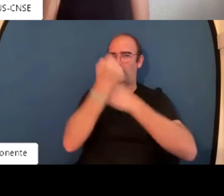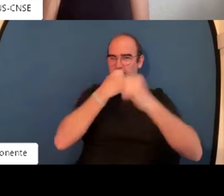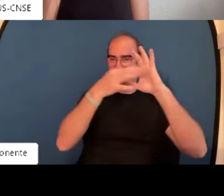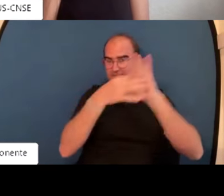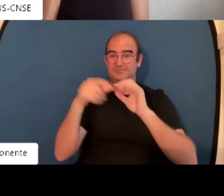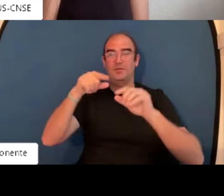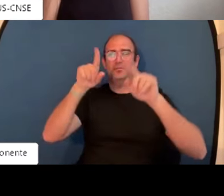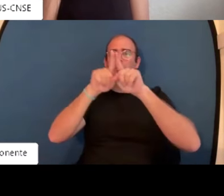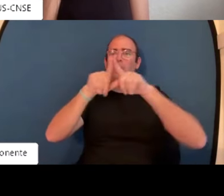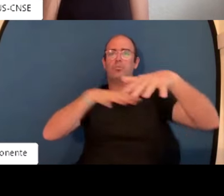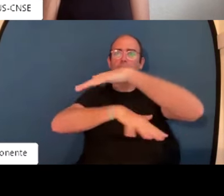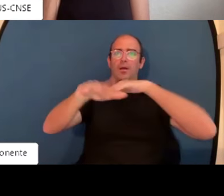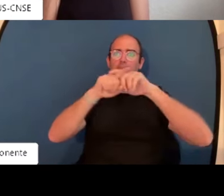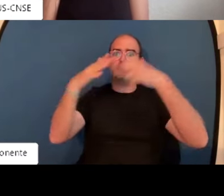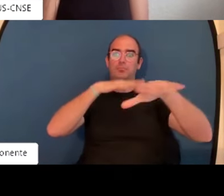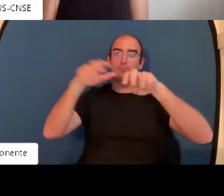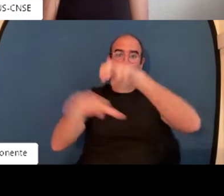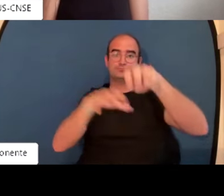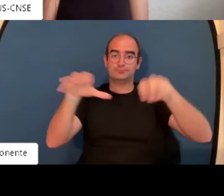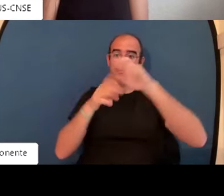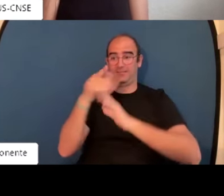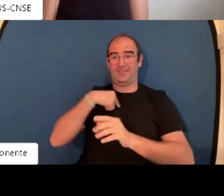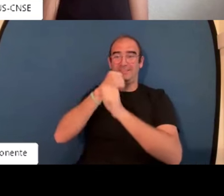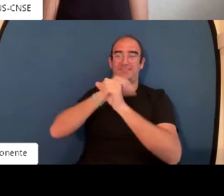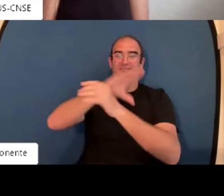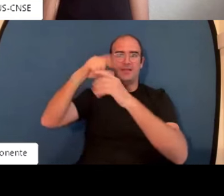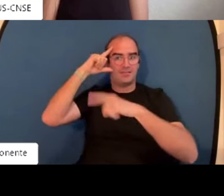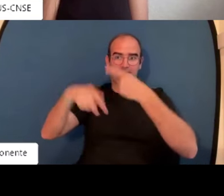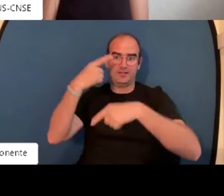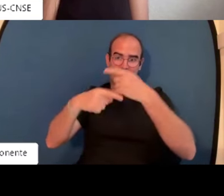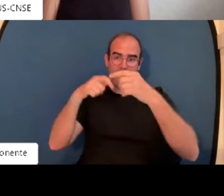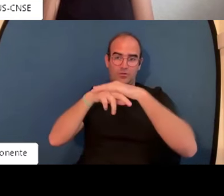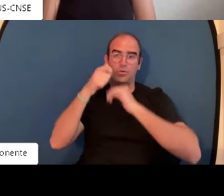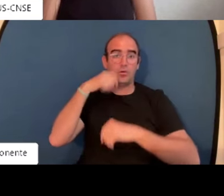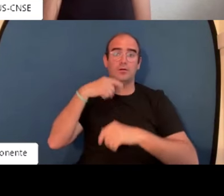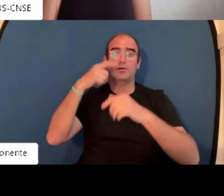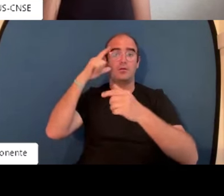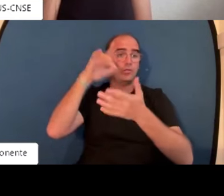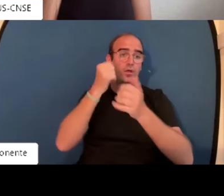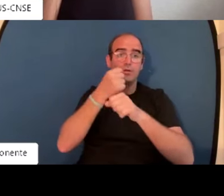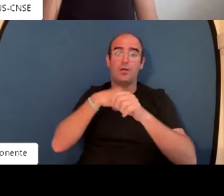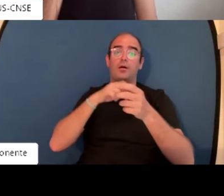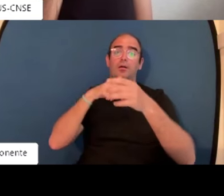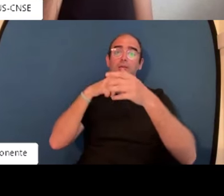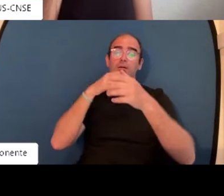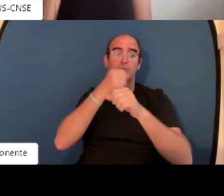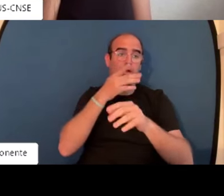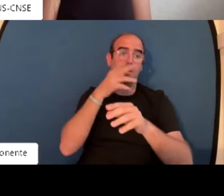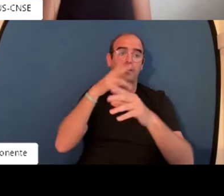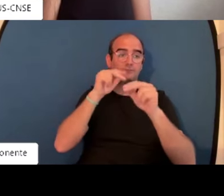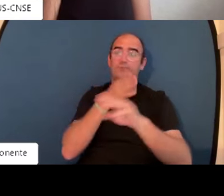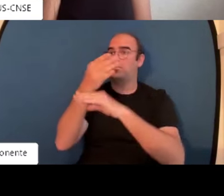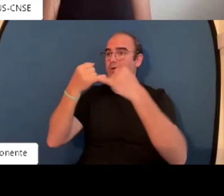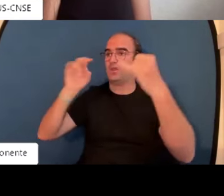contigo en la empresa y que todo funcione adecuadamente también a nivel económico. Todo esto está dentro del ser humano y